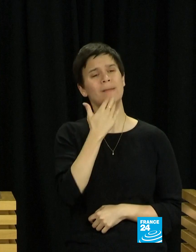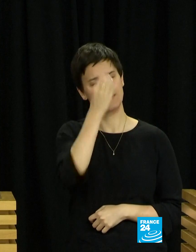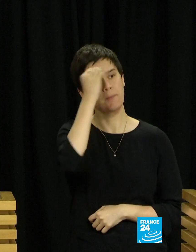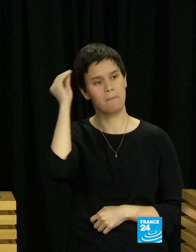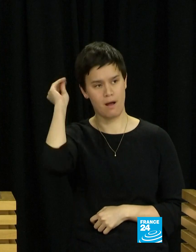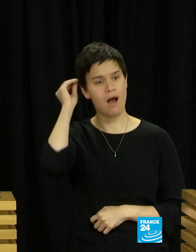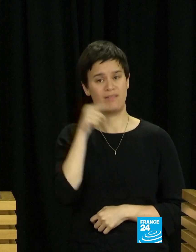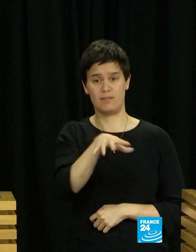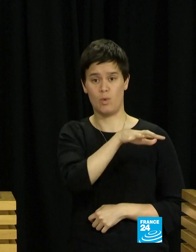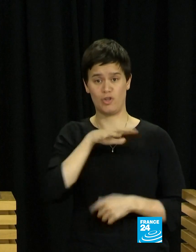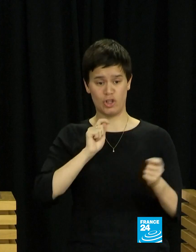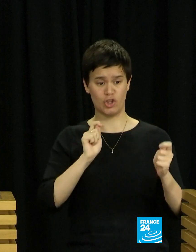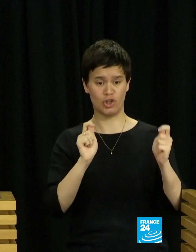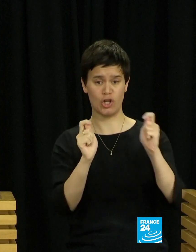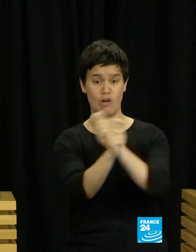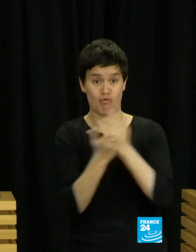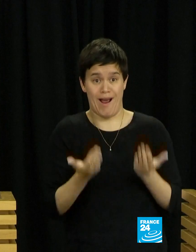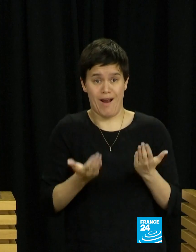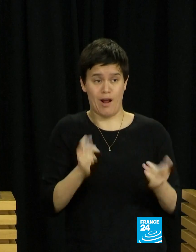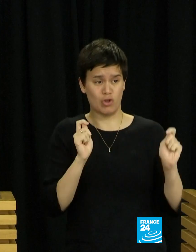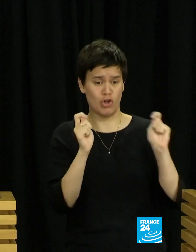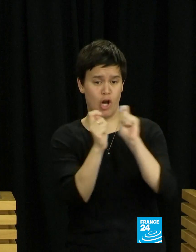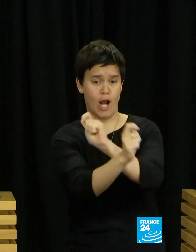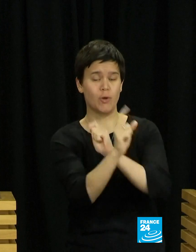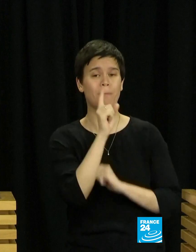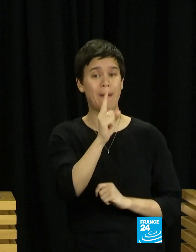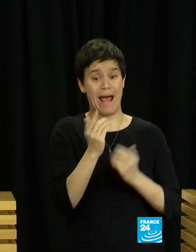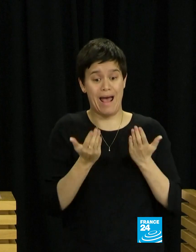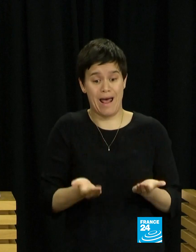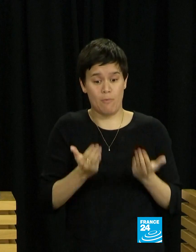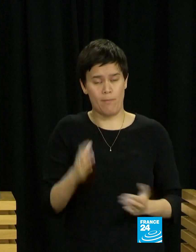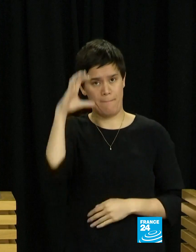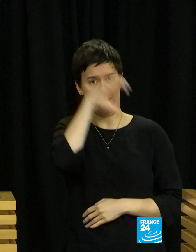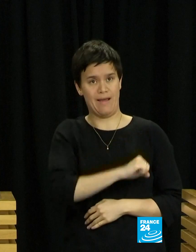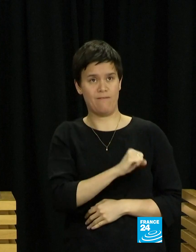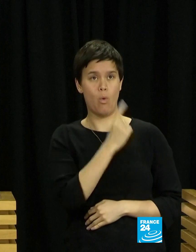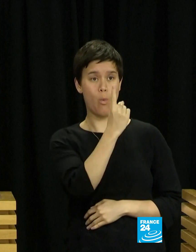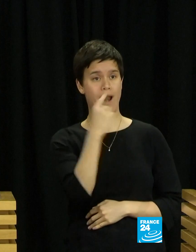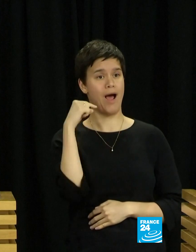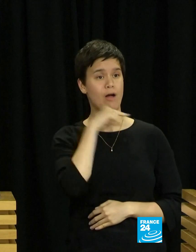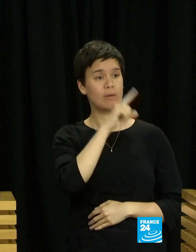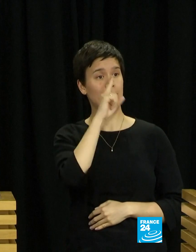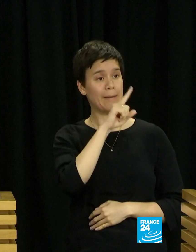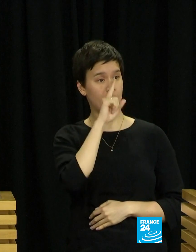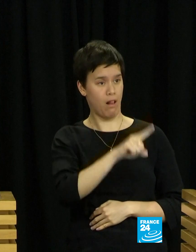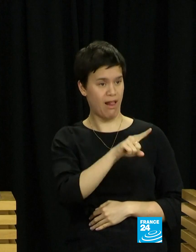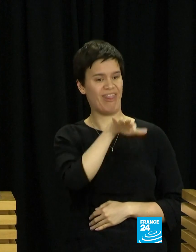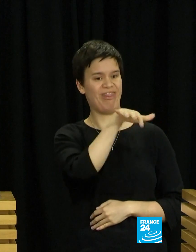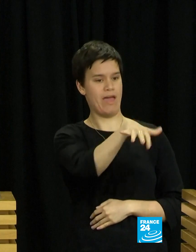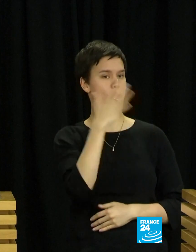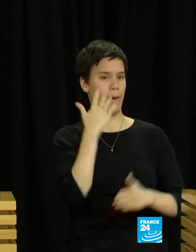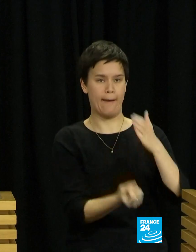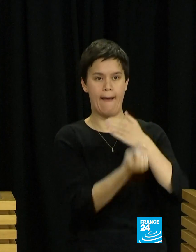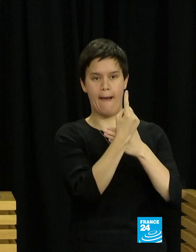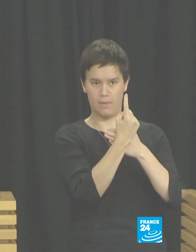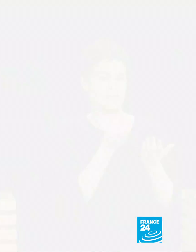En esta etapa, tengan en cuenta que se trata de una situación en evolución. Creemos que cerca de 100 personas estaban en los alrededores de